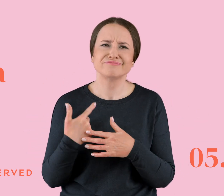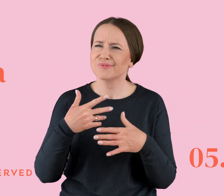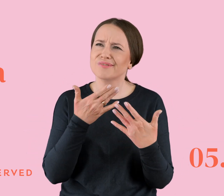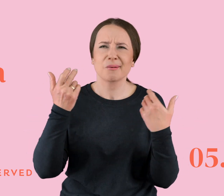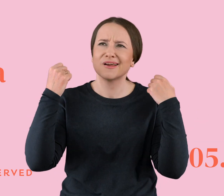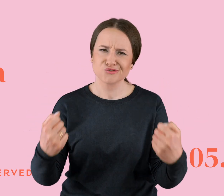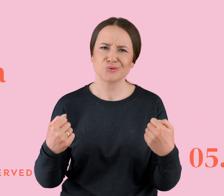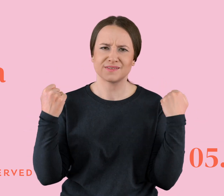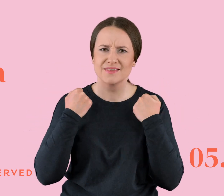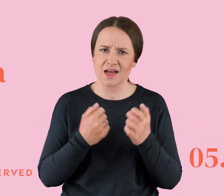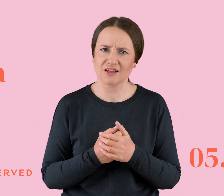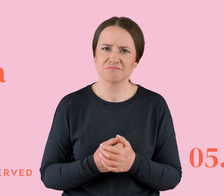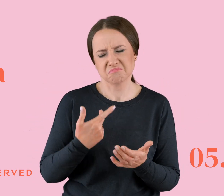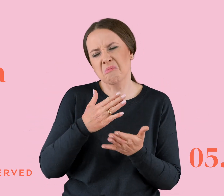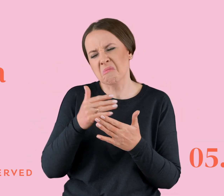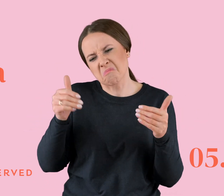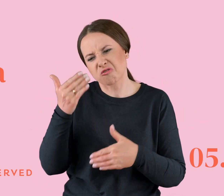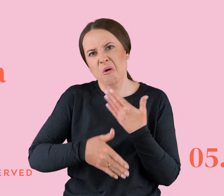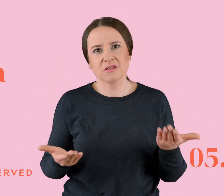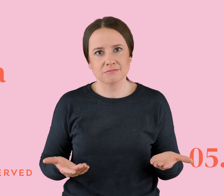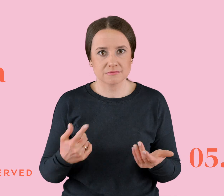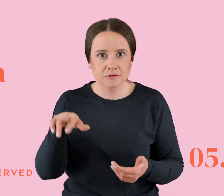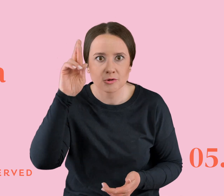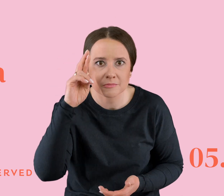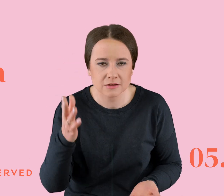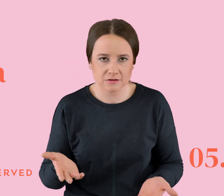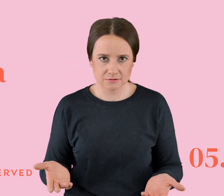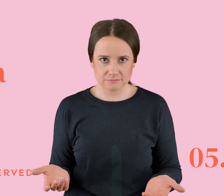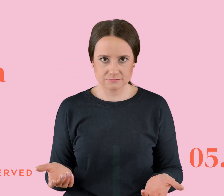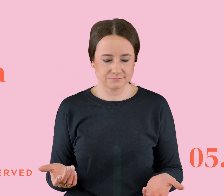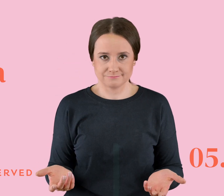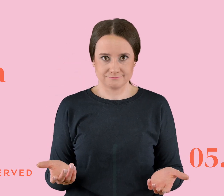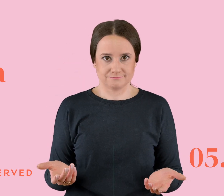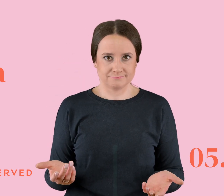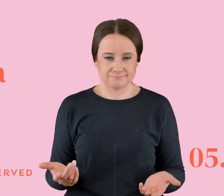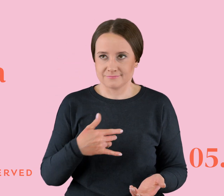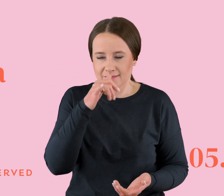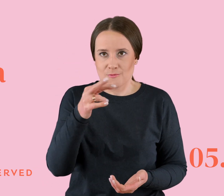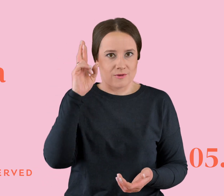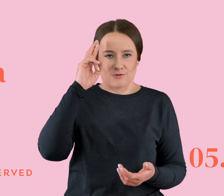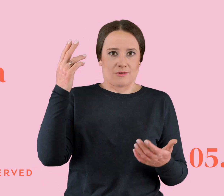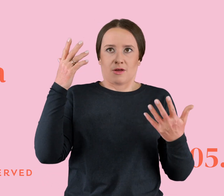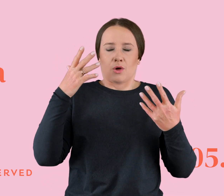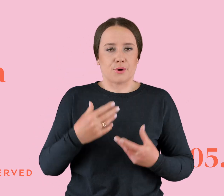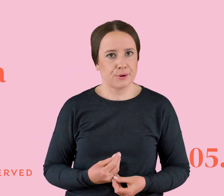ma siły się starać. Mimo, że jednak koniec. Kumacie to? Nie mogę tego pojąć. Kolejny przykład